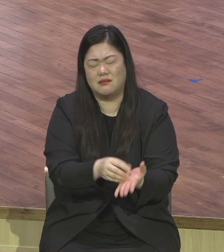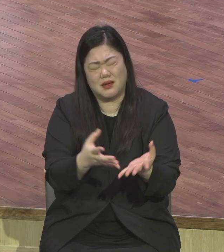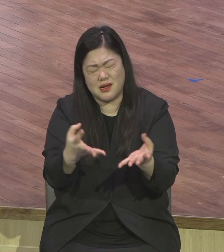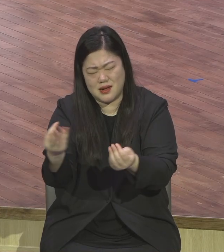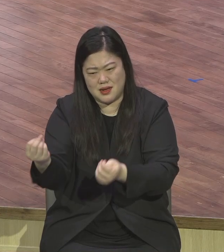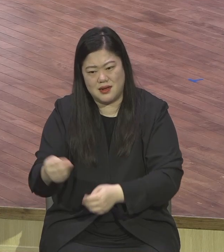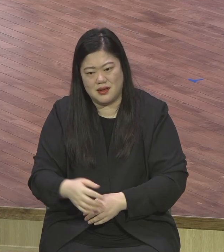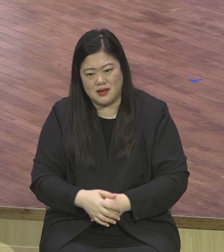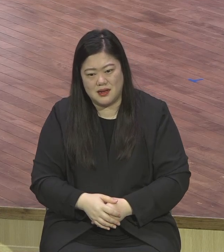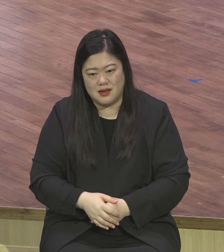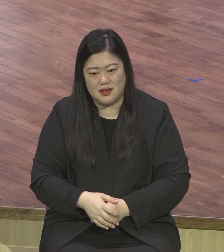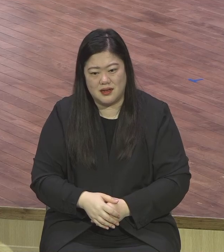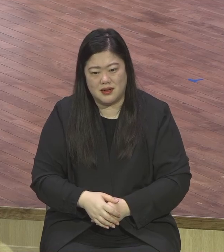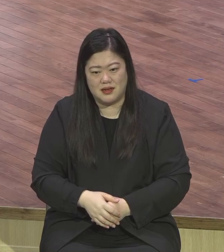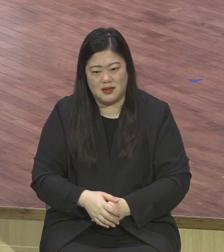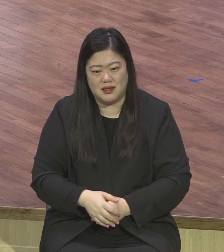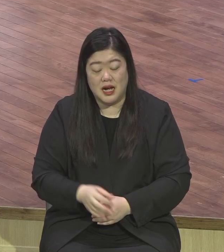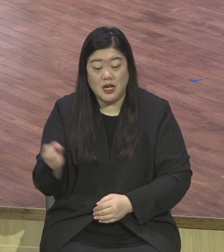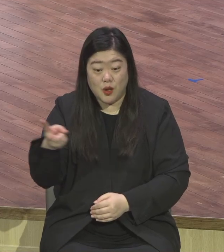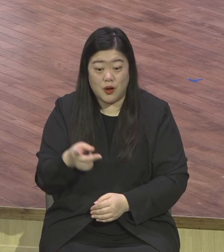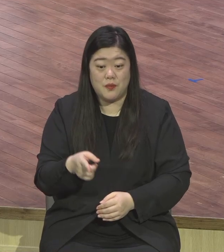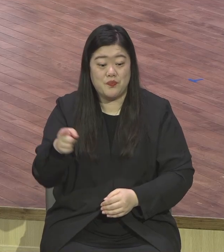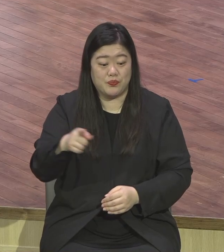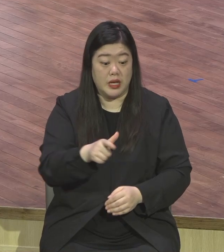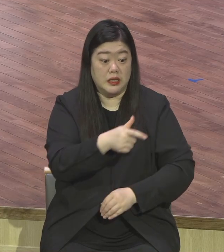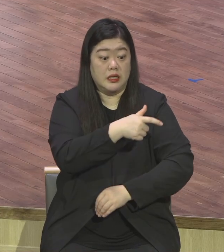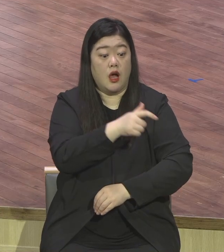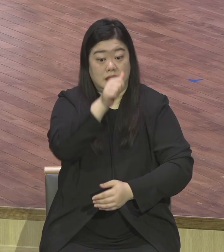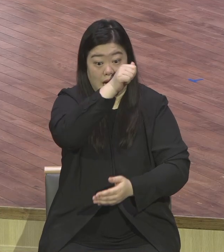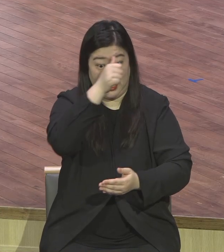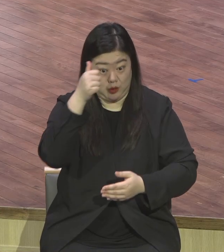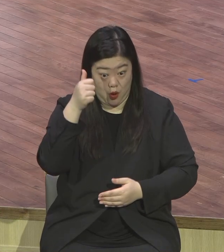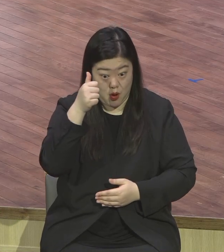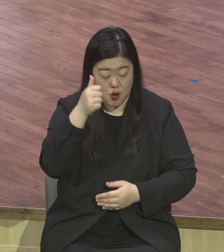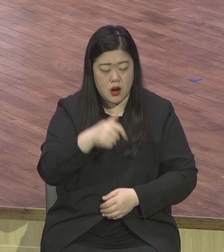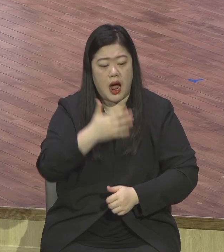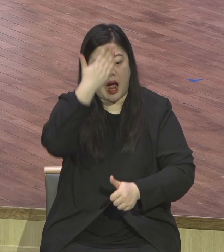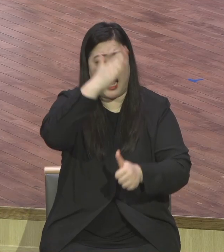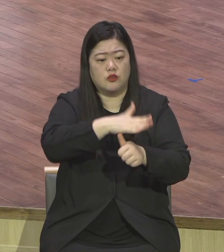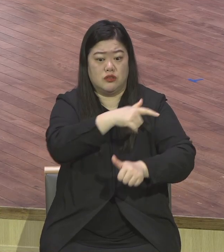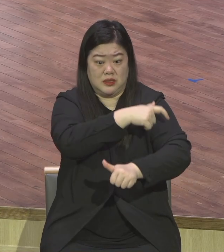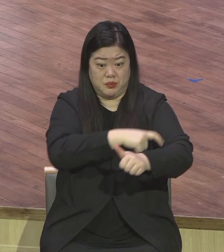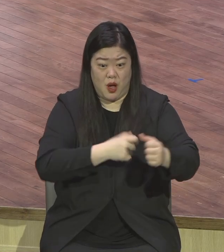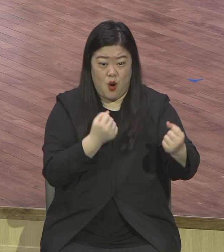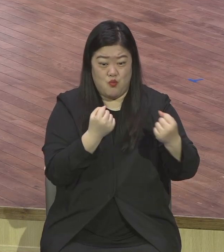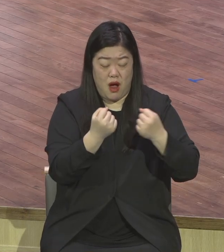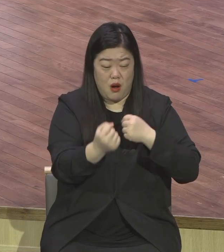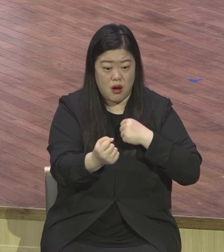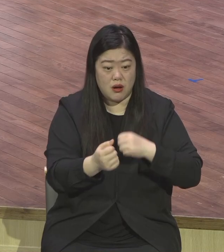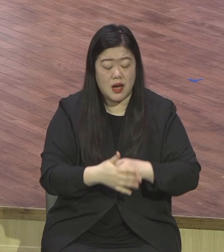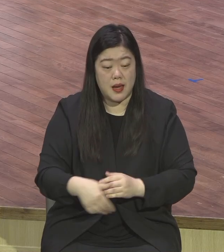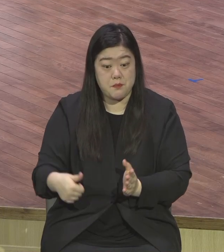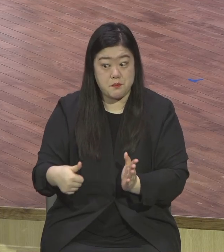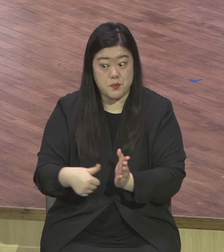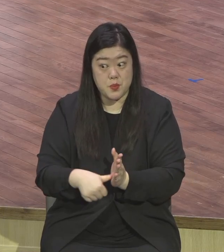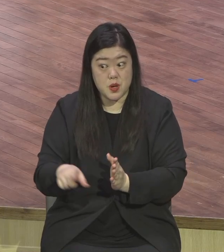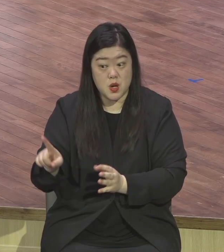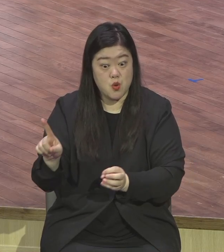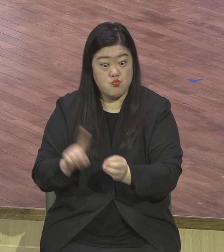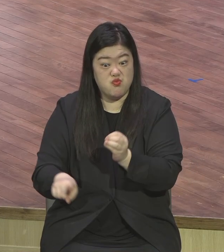그거 하기 위해서는 절에 가도 두 손 모으고 절하고 표만 준다고 하면 어딜 못 가고 어딜 무슨 짓을 못하겠습니까